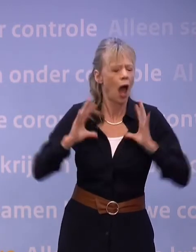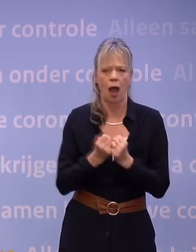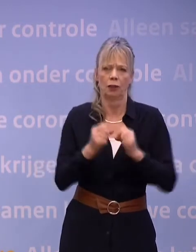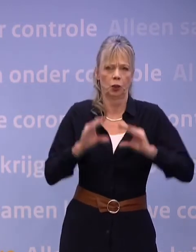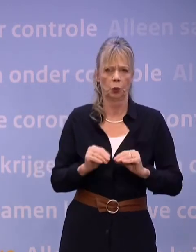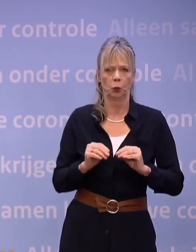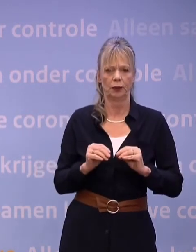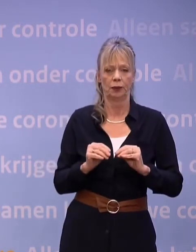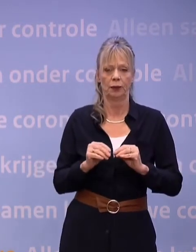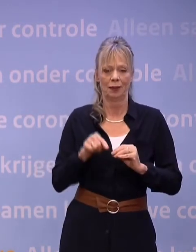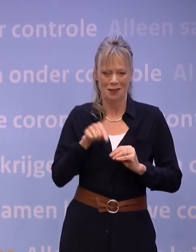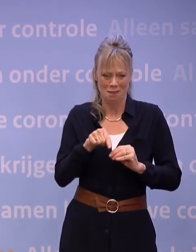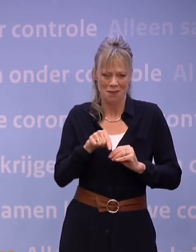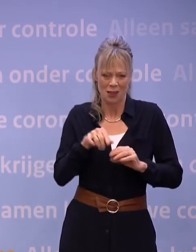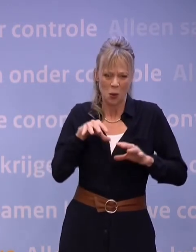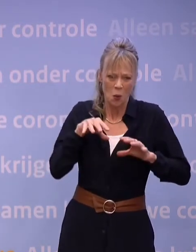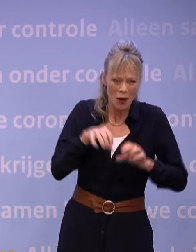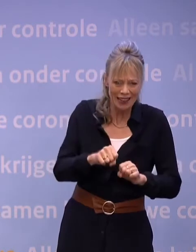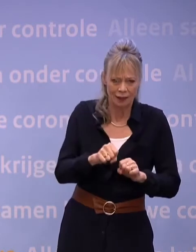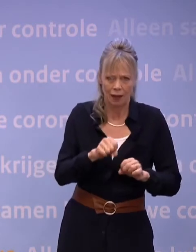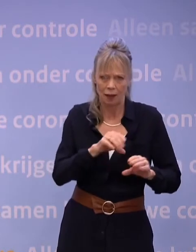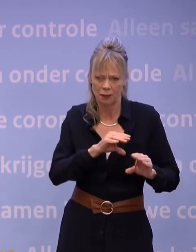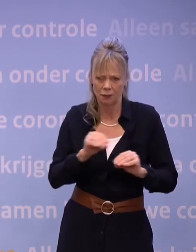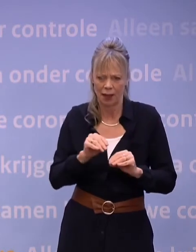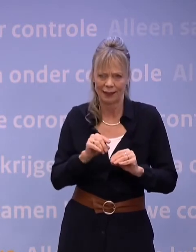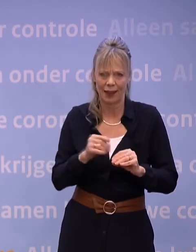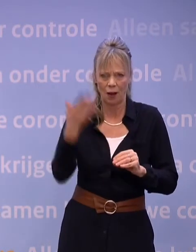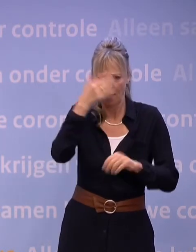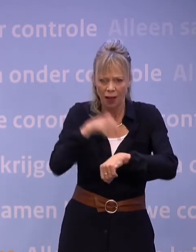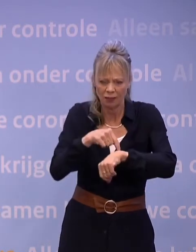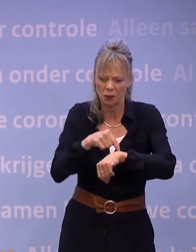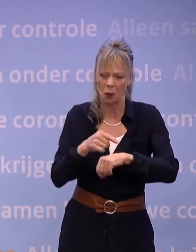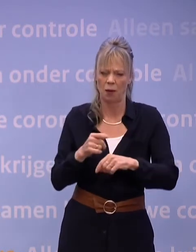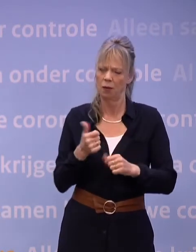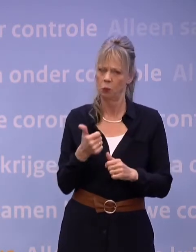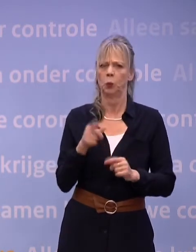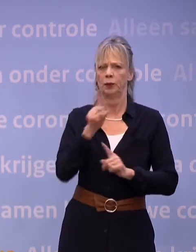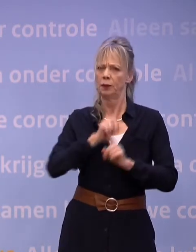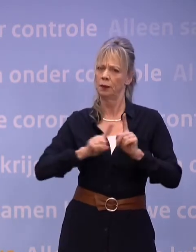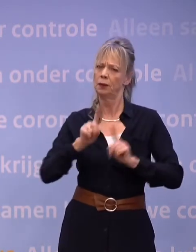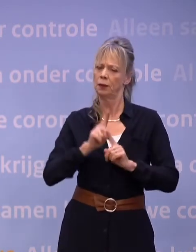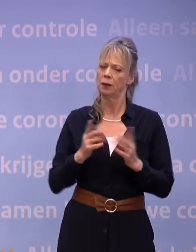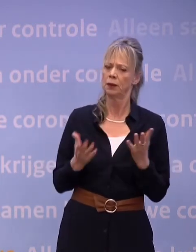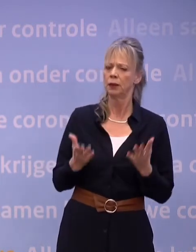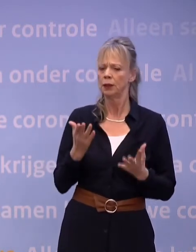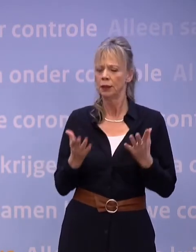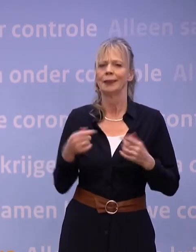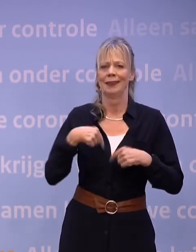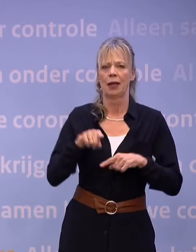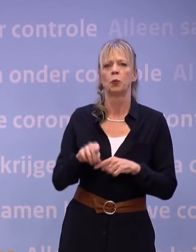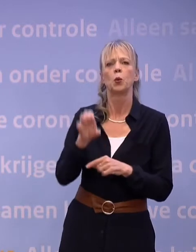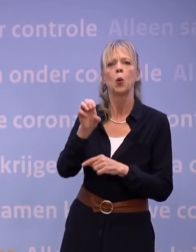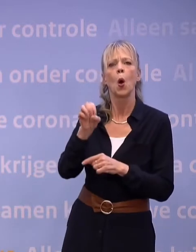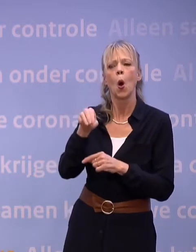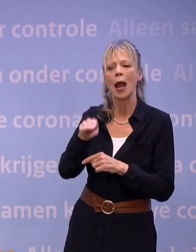'n ingrijpende maatregel wel heel goed worden overwogen. En daarom gaan we nu het OMT een spoedadvies vragen...